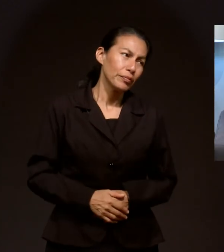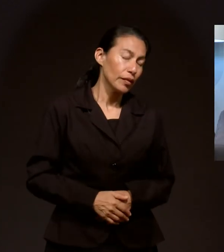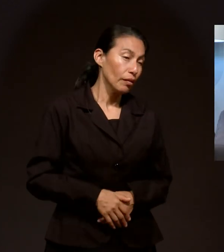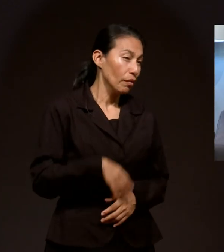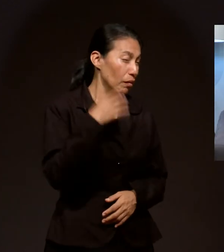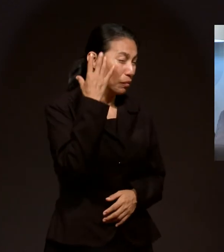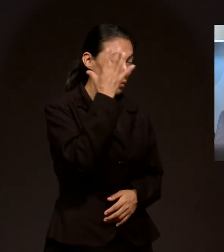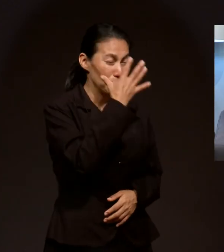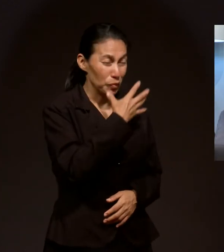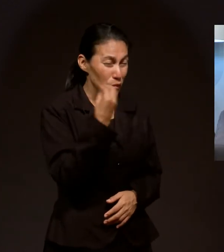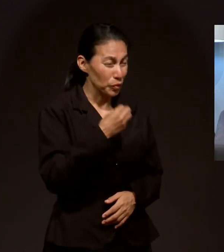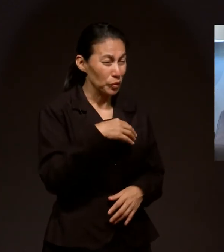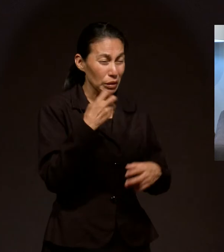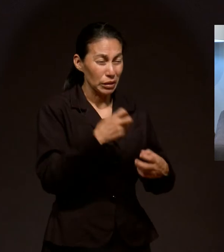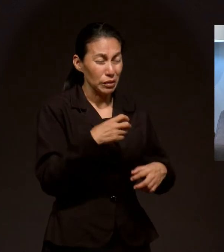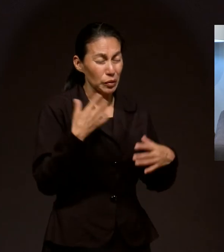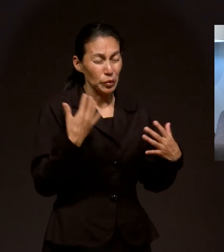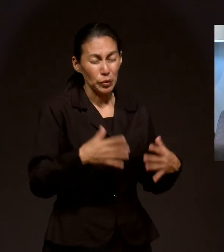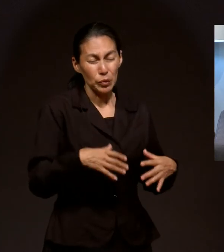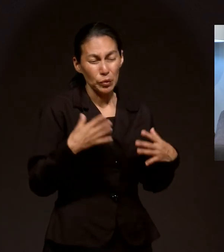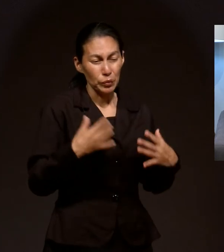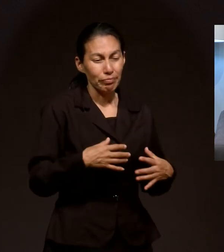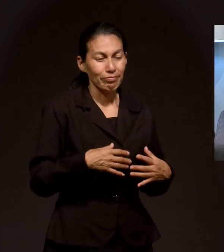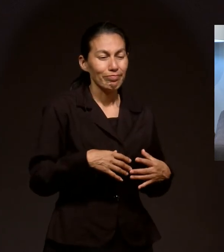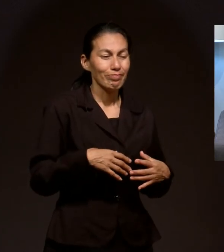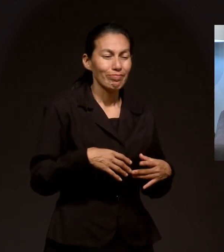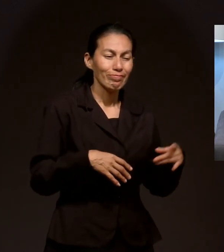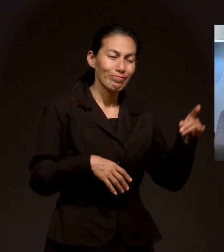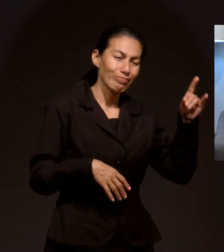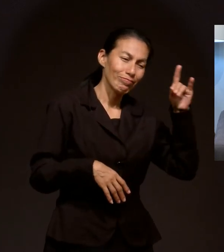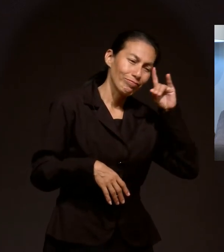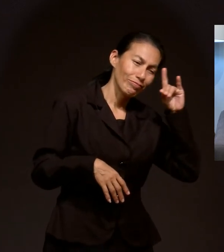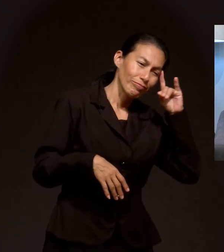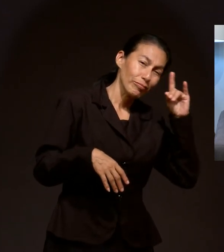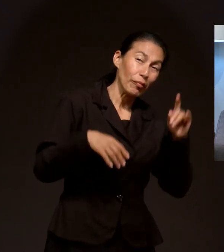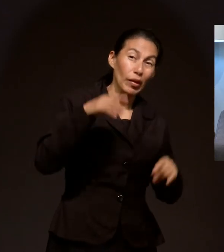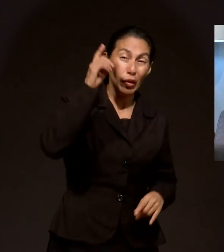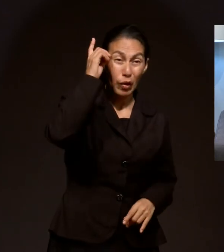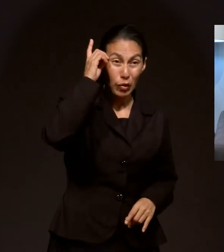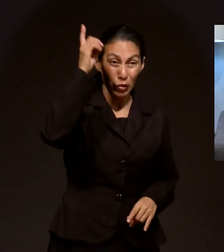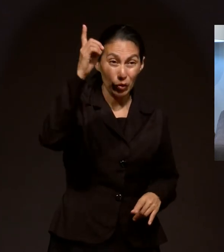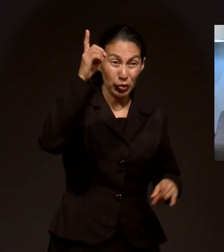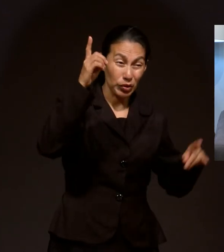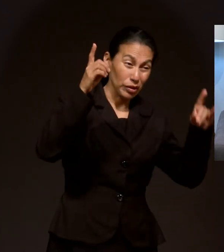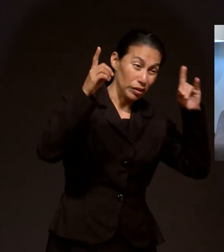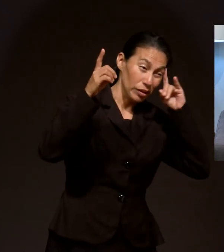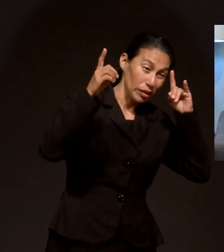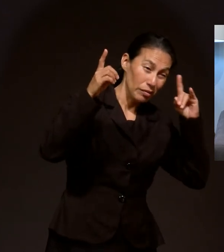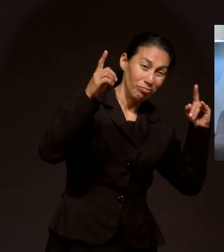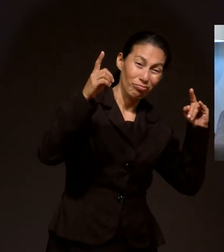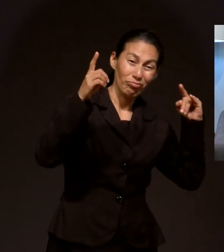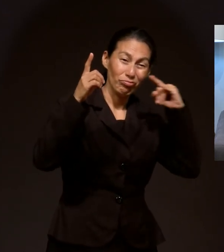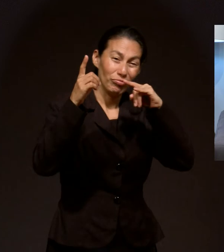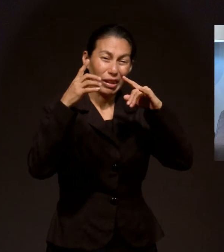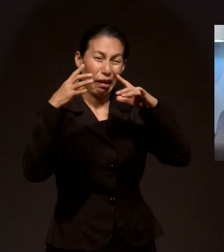Eso es extraordinario. Hay una guerra entre el bien y el mal y es real.